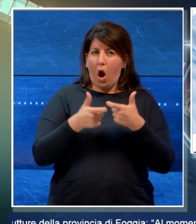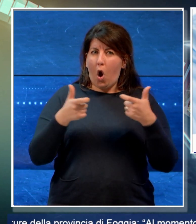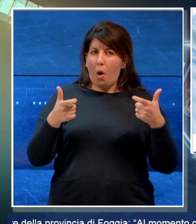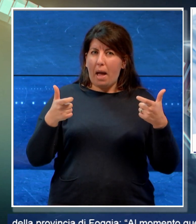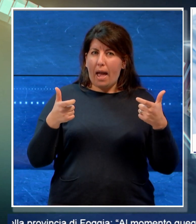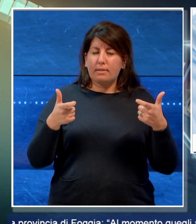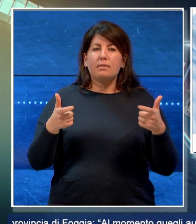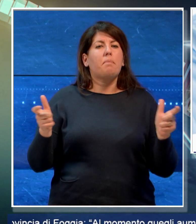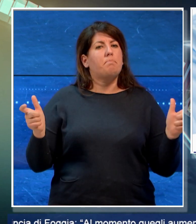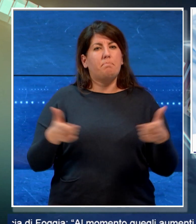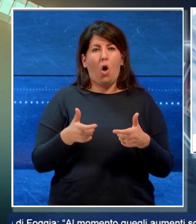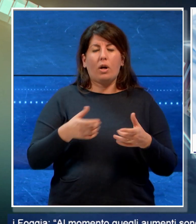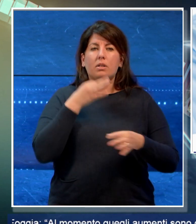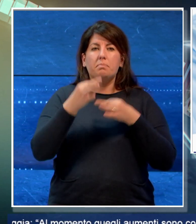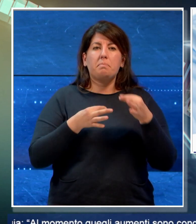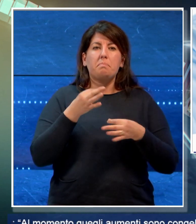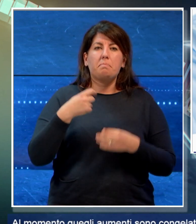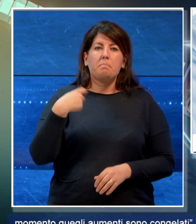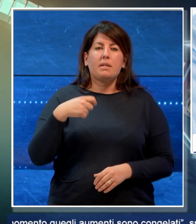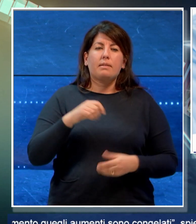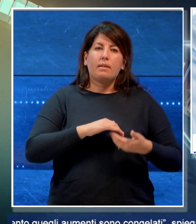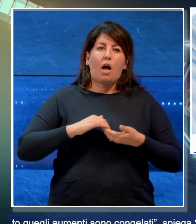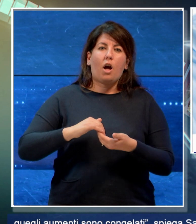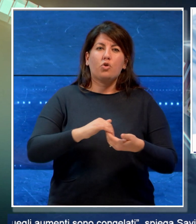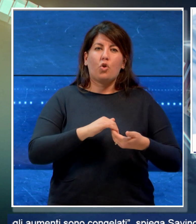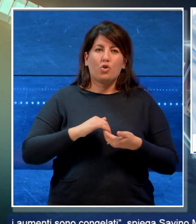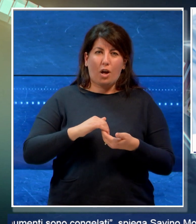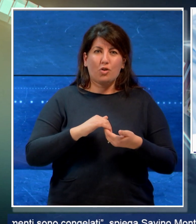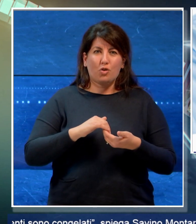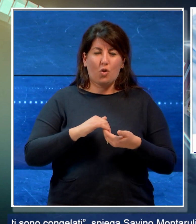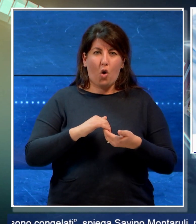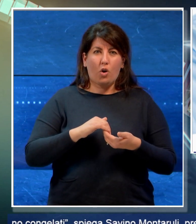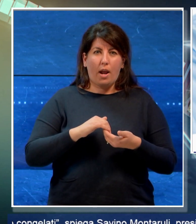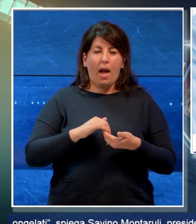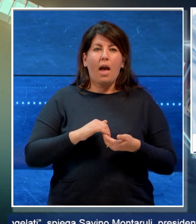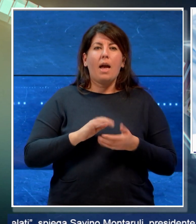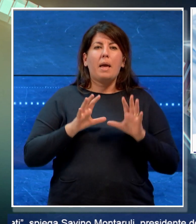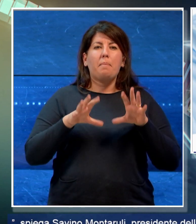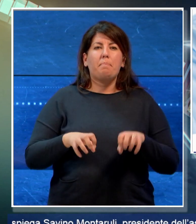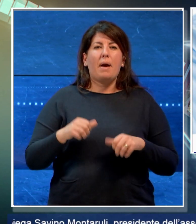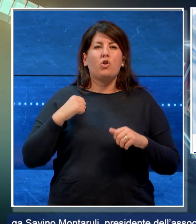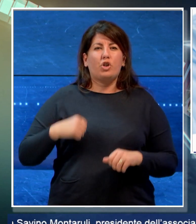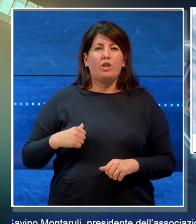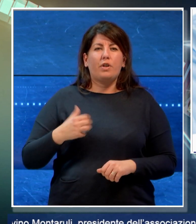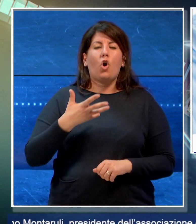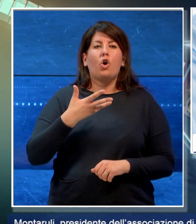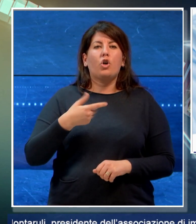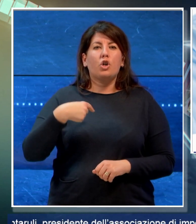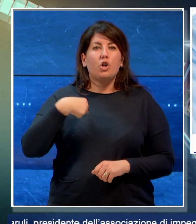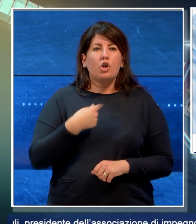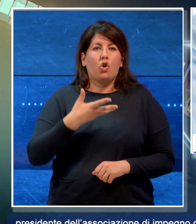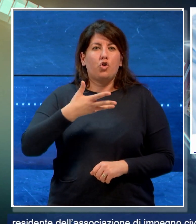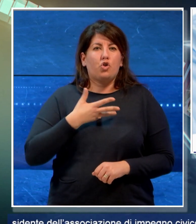spiega il presidente dell'Associazione di Impegno Civico Io ci sono,